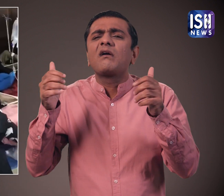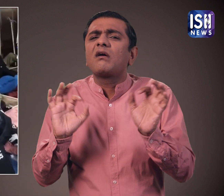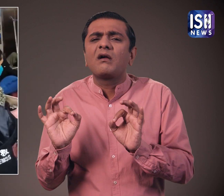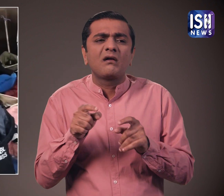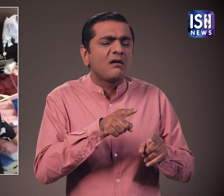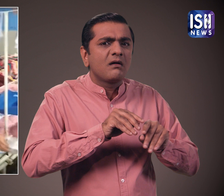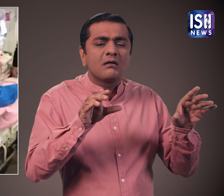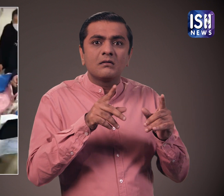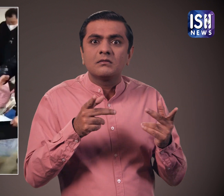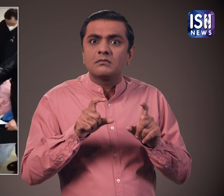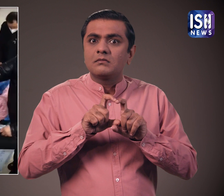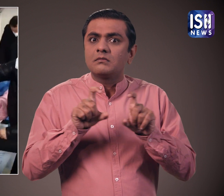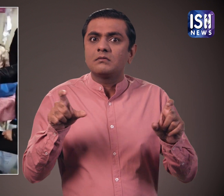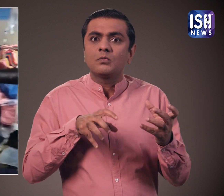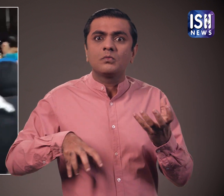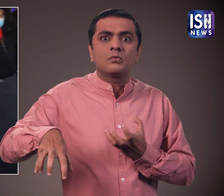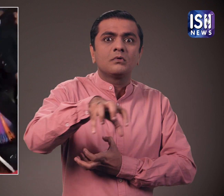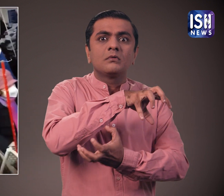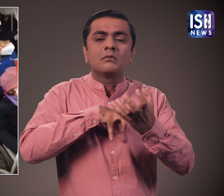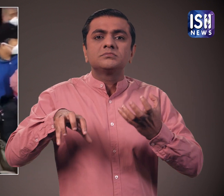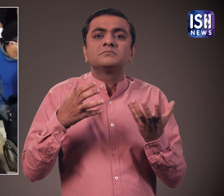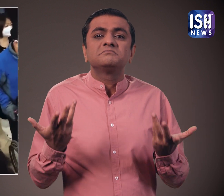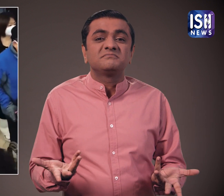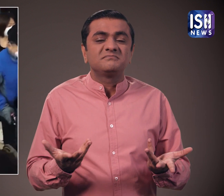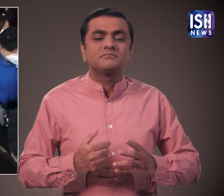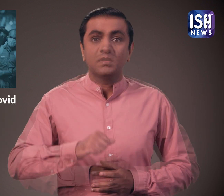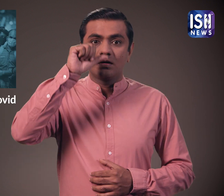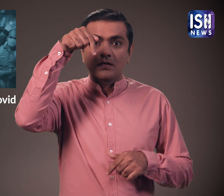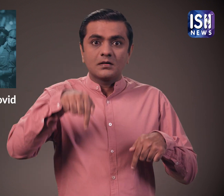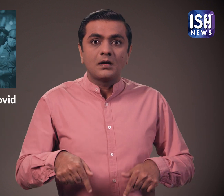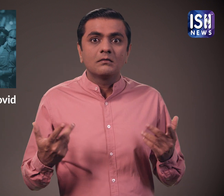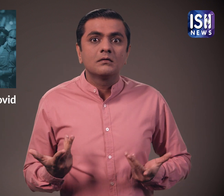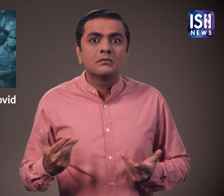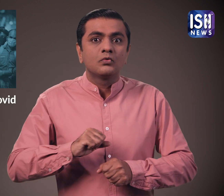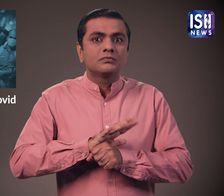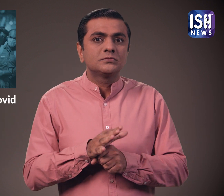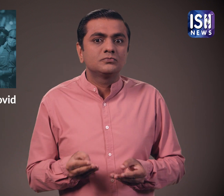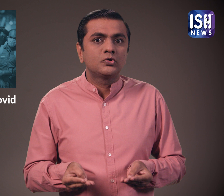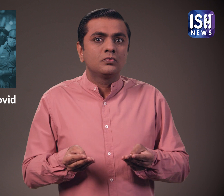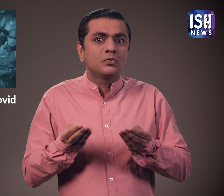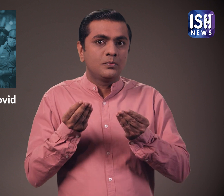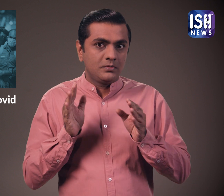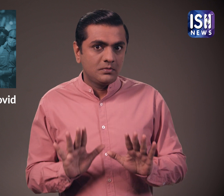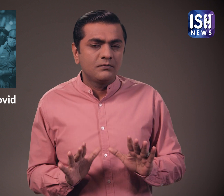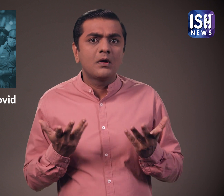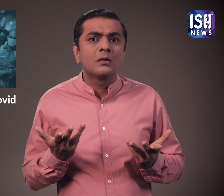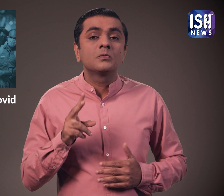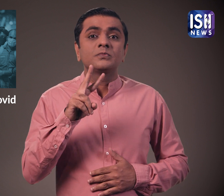गया कि स्तिती सामानिया है लेकिन यह वीडियो कुछ और ही तस्वीर दिखाते है भारत में भी कोविड के मामले बढ़ रहे है 27